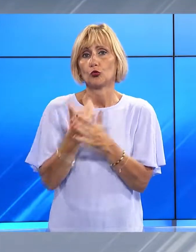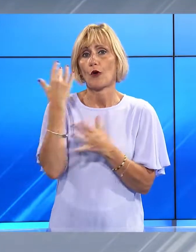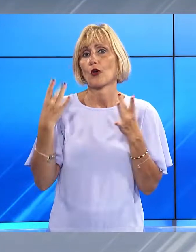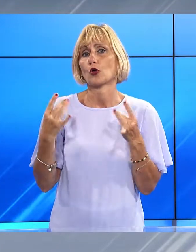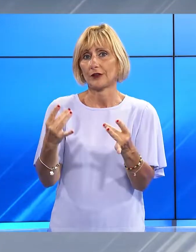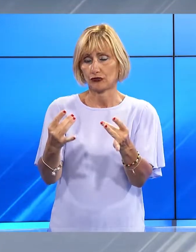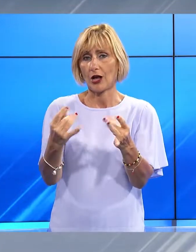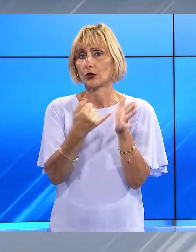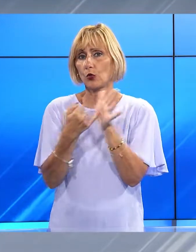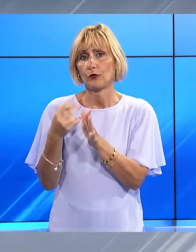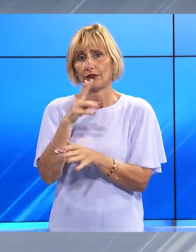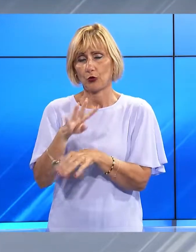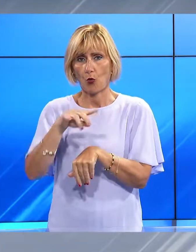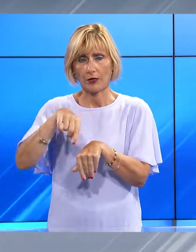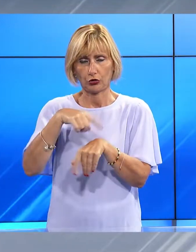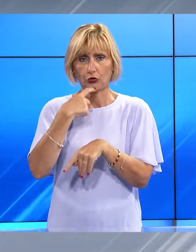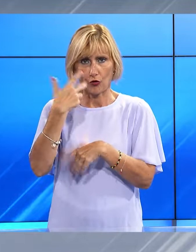ultime 24 ore.